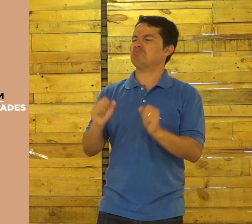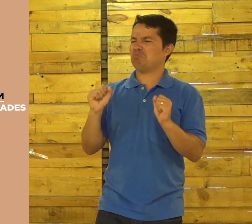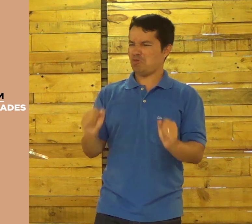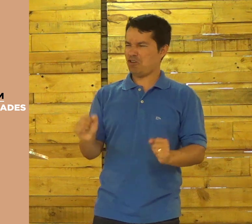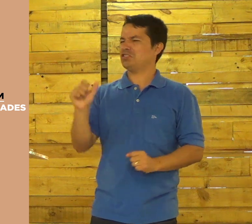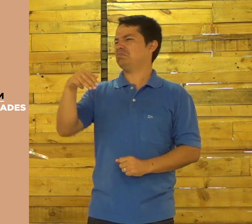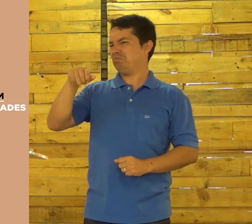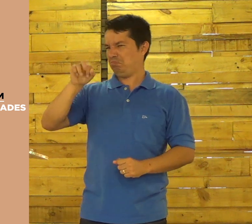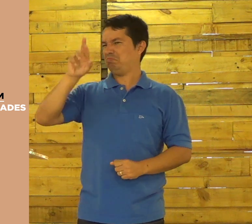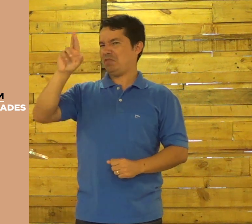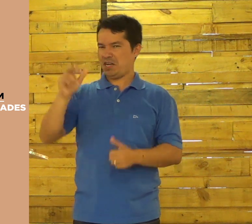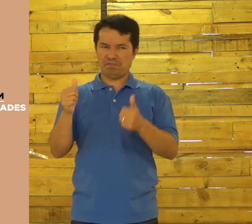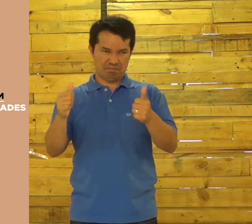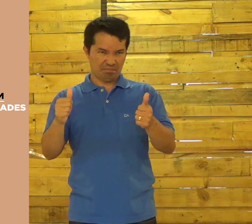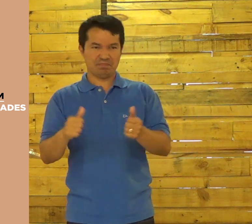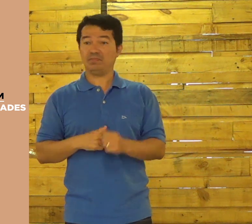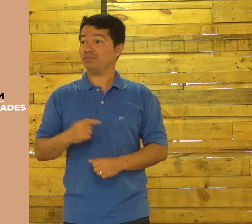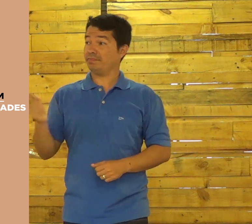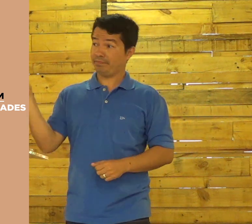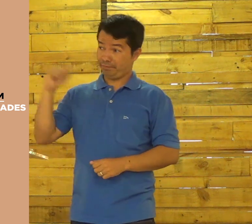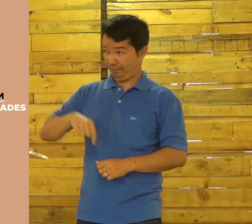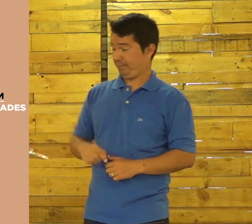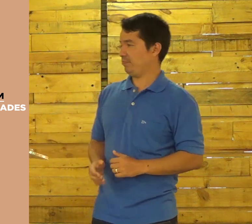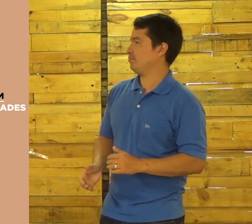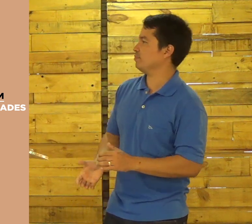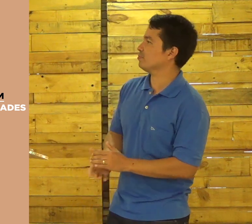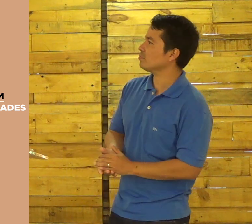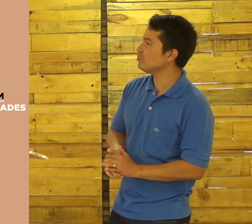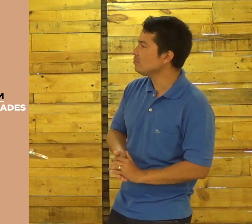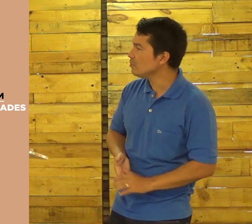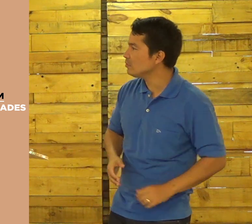pode falar, mar, tá certo, é o mar, pode passar.